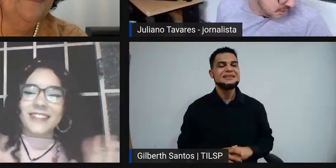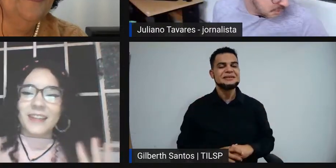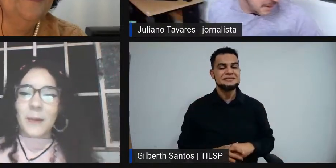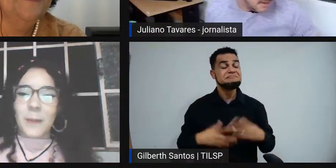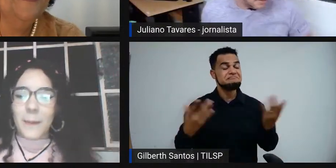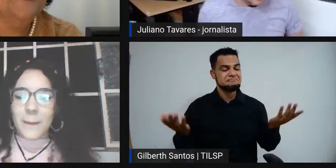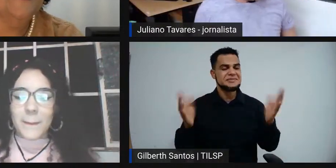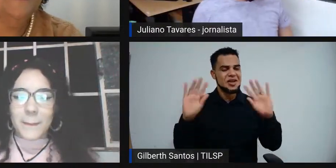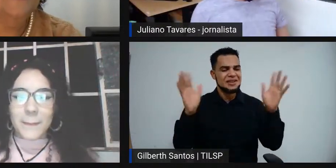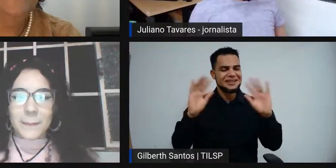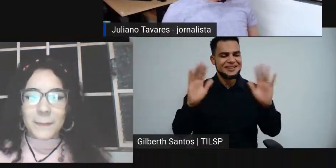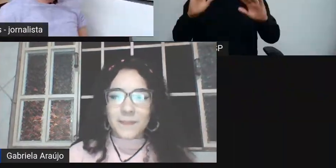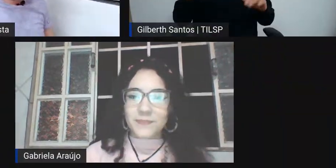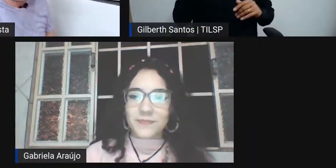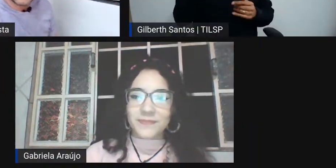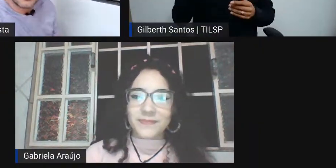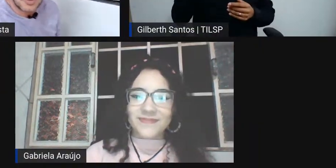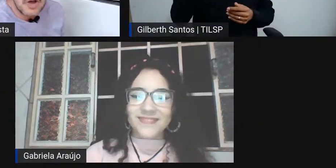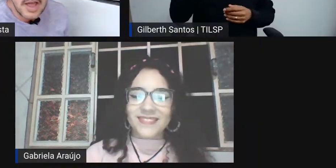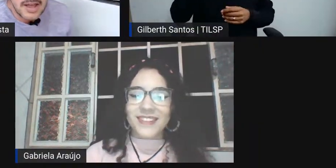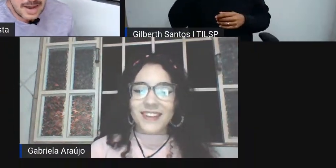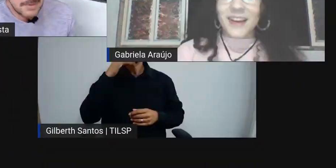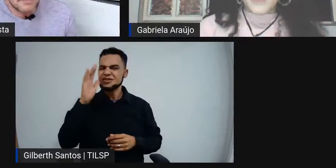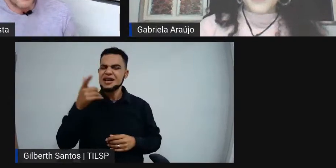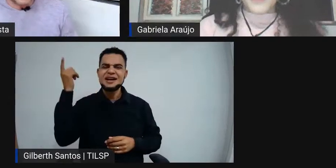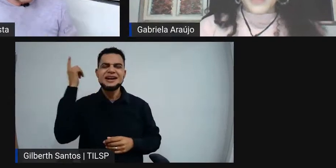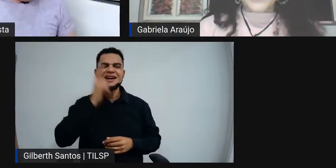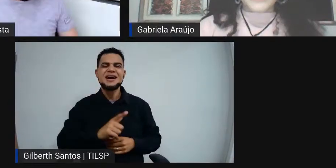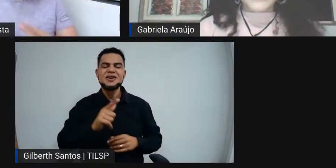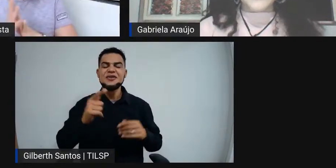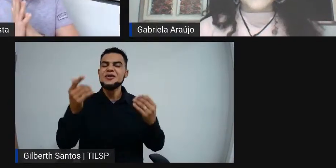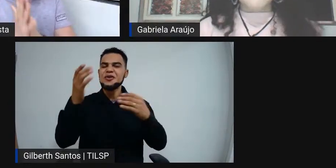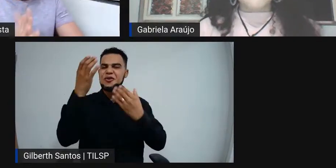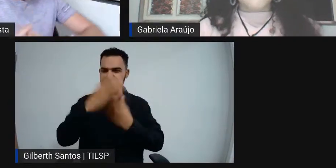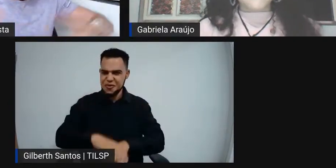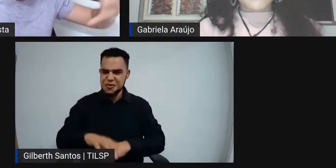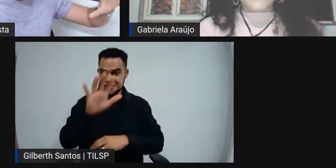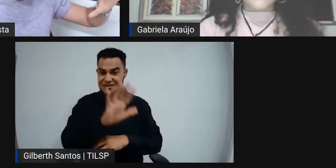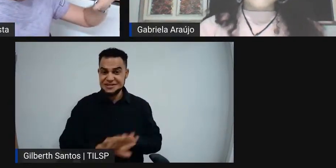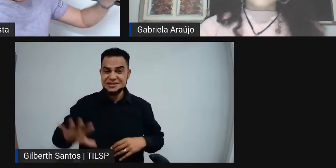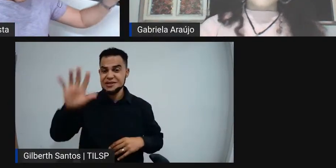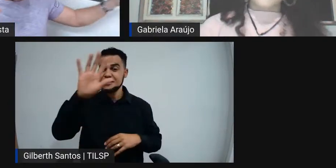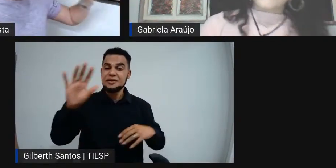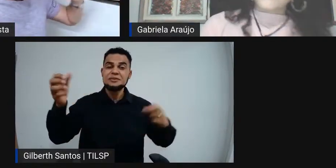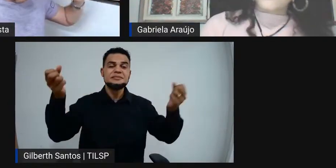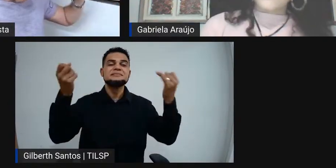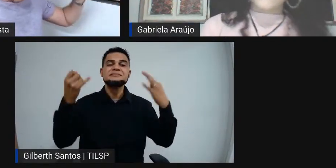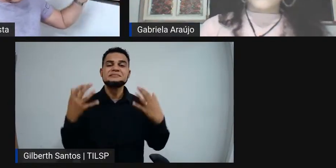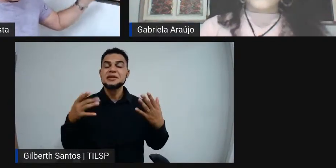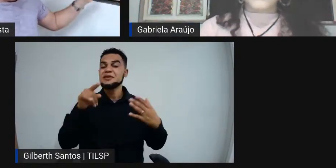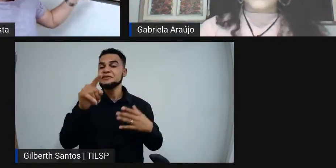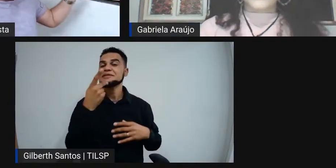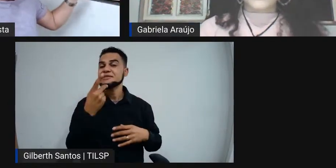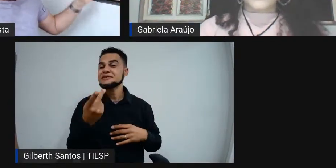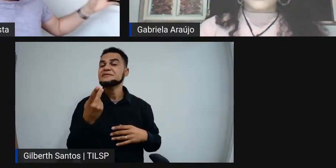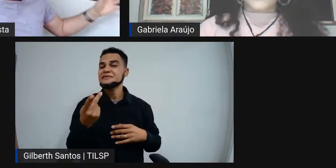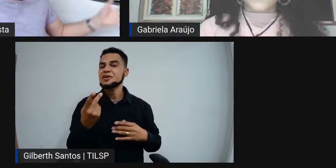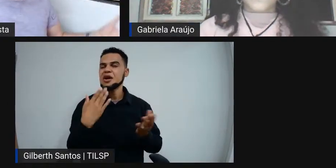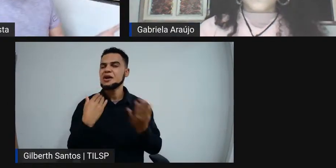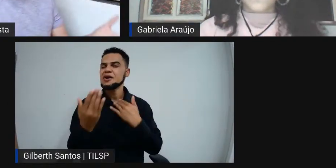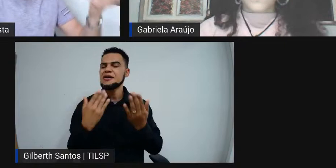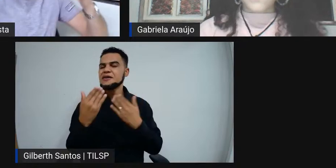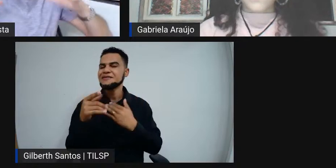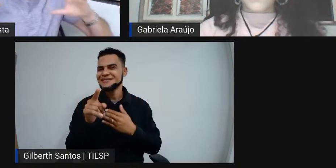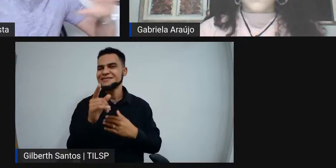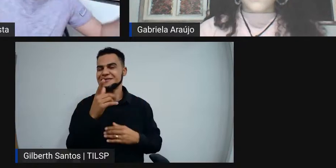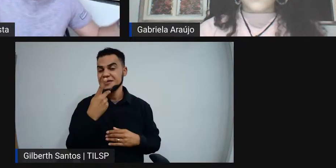a menina que parece que já até ganhou concurso nacional. Gabi, fala primeiro de uma outra coisa. queria, uma vez você mencionou numa conversa que a gente teve que parece